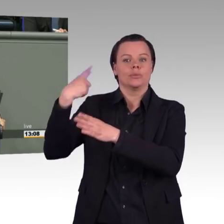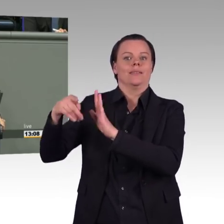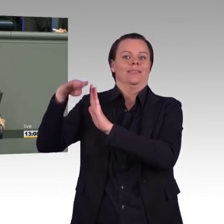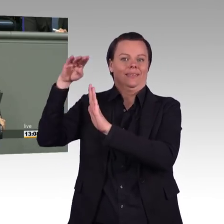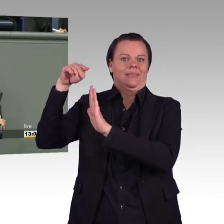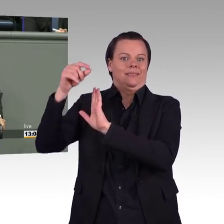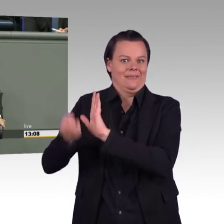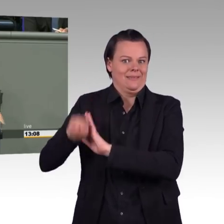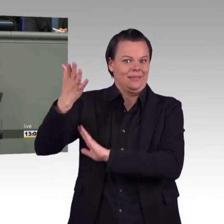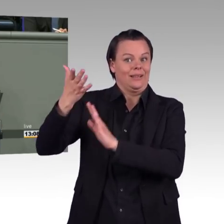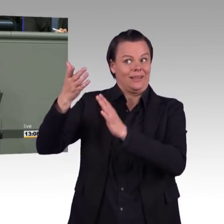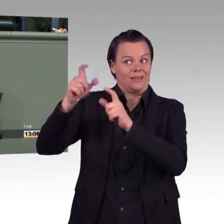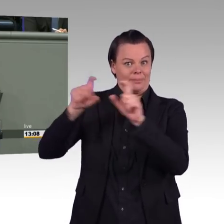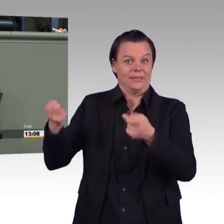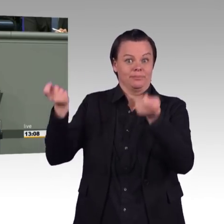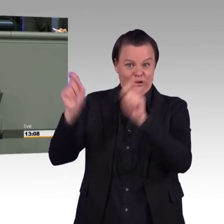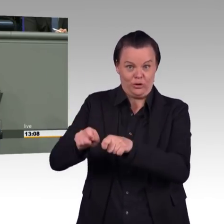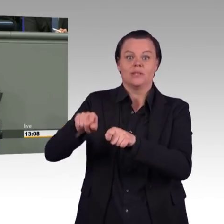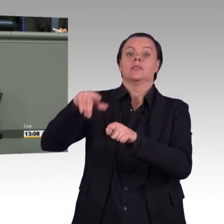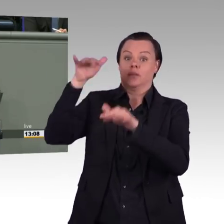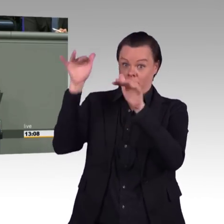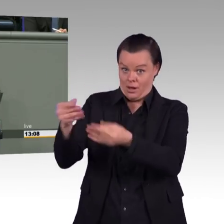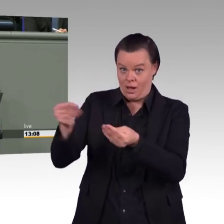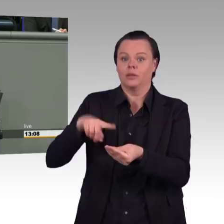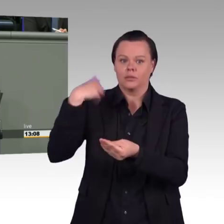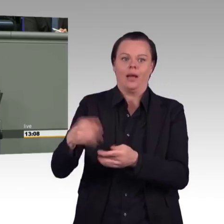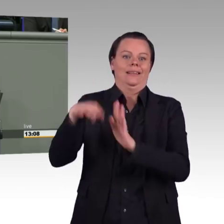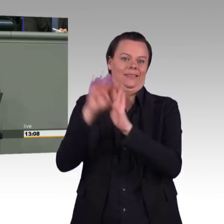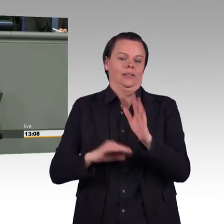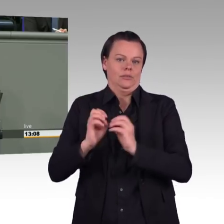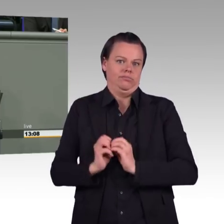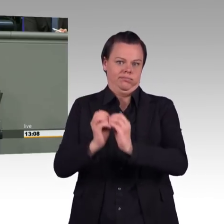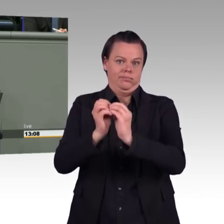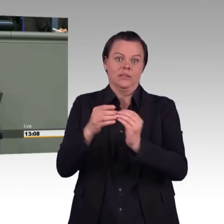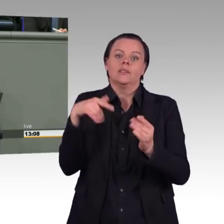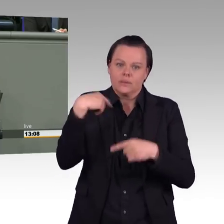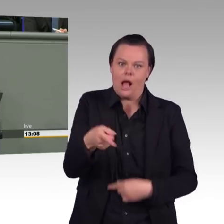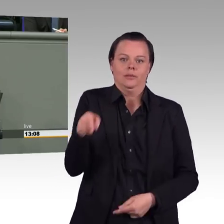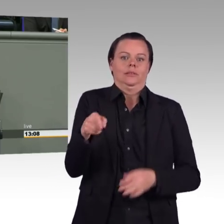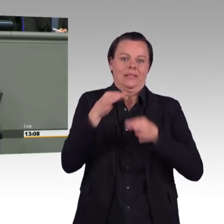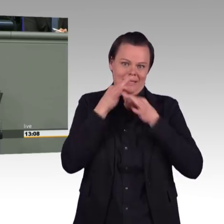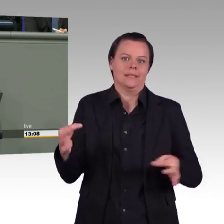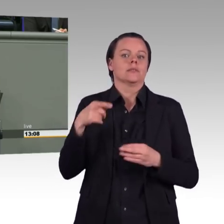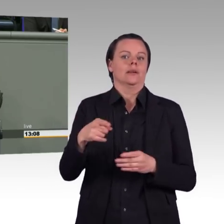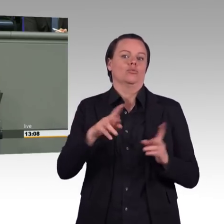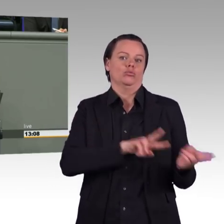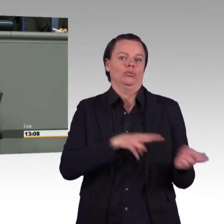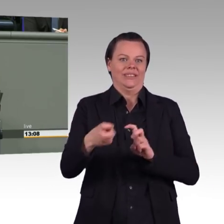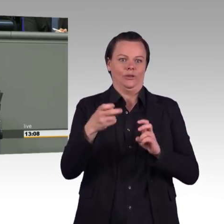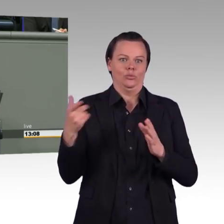Planpläne erfüllt werden. Und die Leute, haben schon damals nicht stattgefunden. Und die Leute, die Menschen in Regionen finden auch heute bei Ihnen